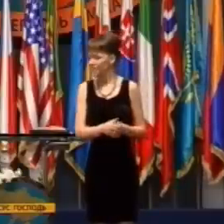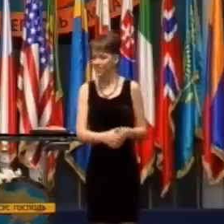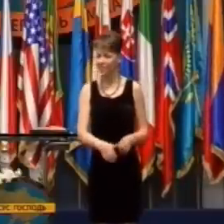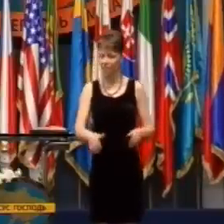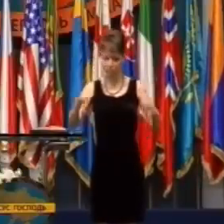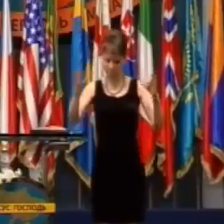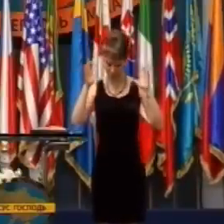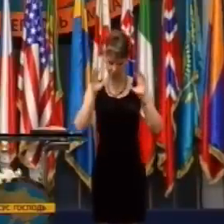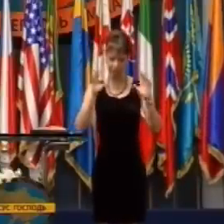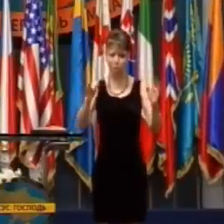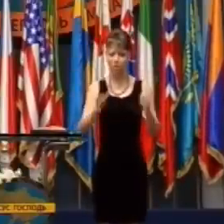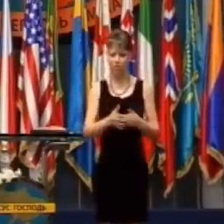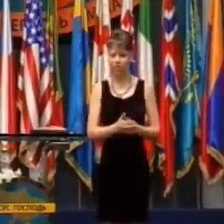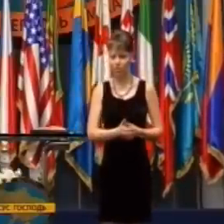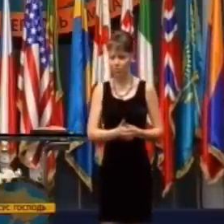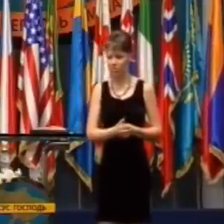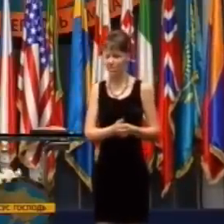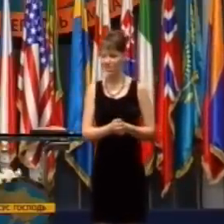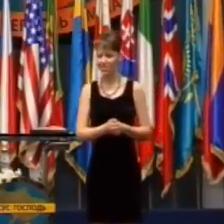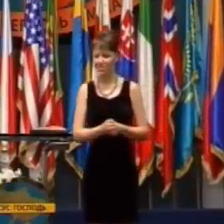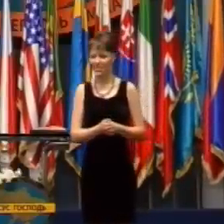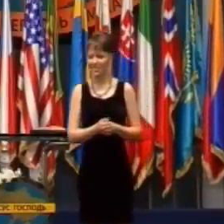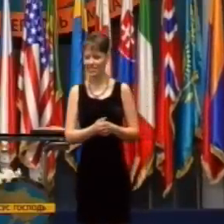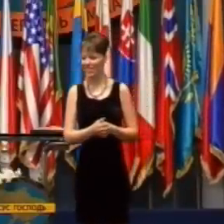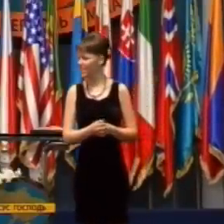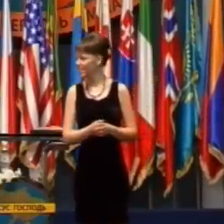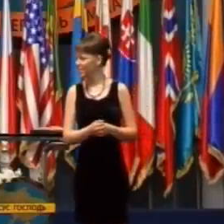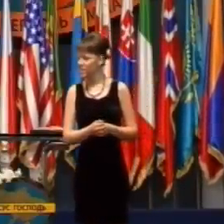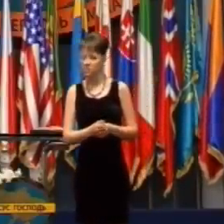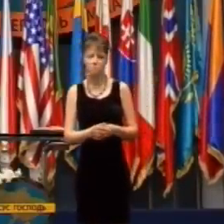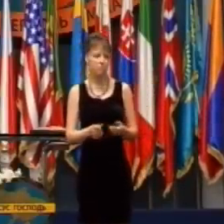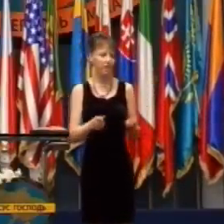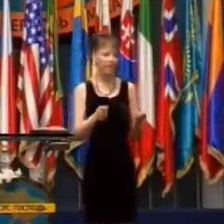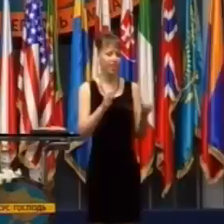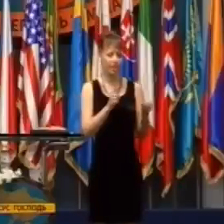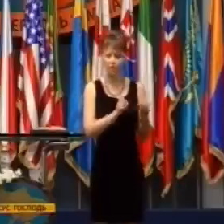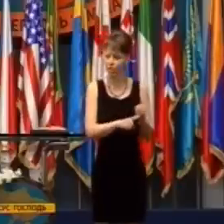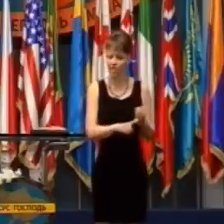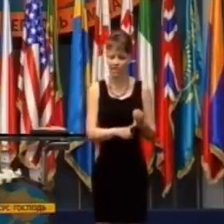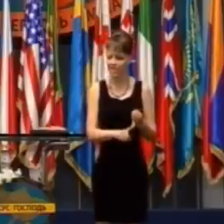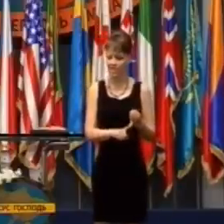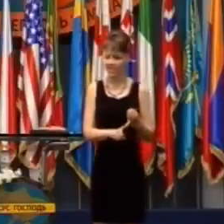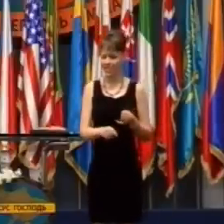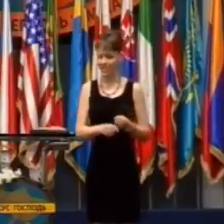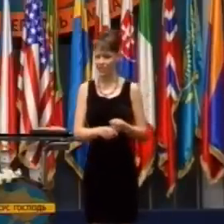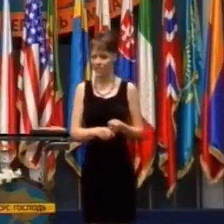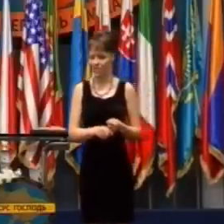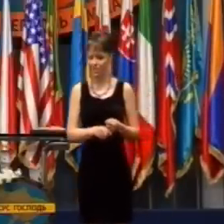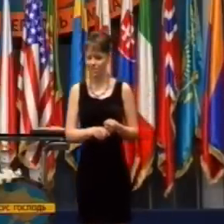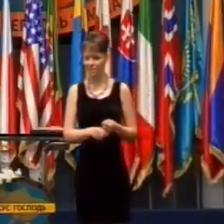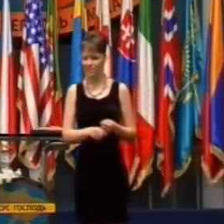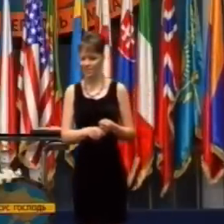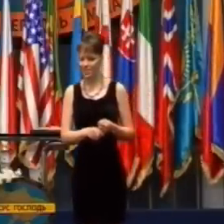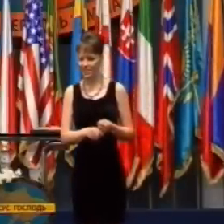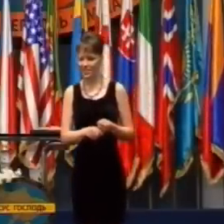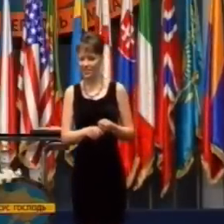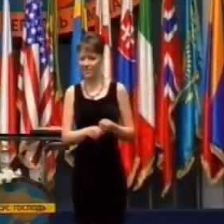Celá konferencia prebehla normálne. Nič sme nezrušili, ani nepreskočili.